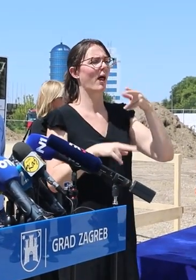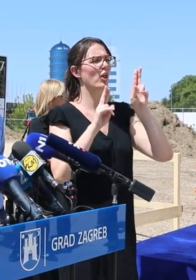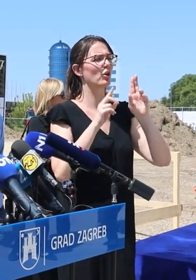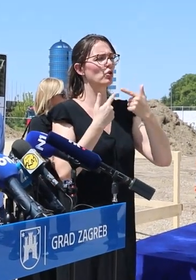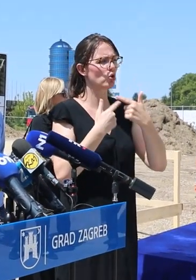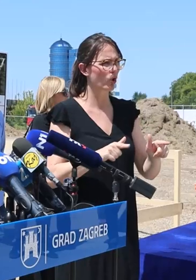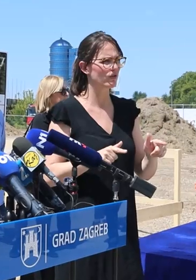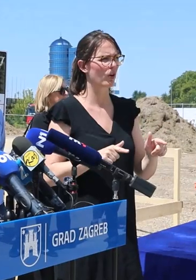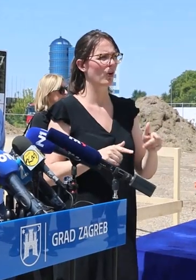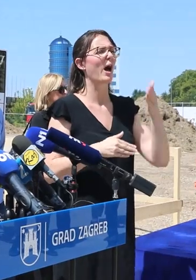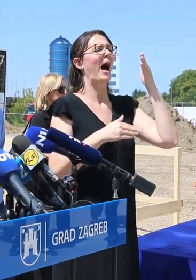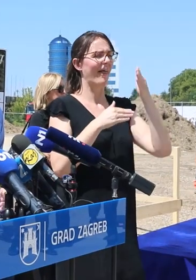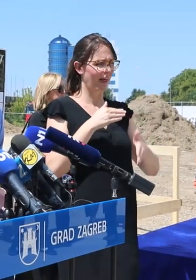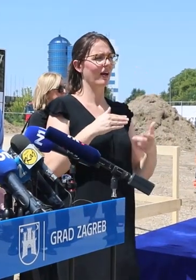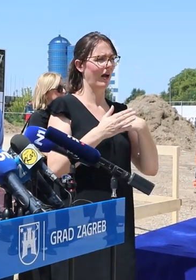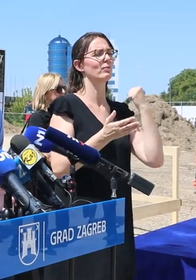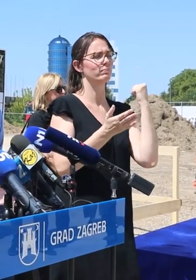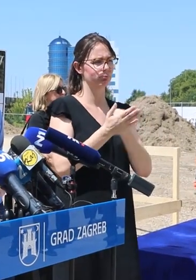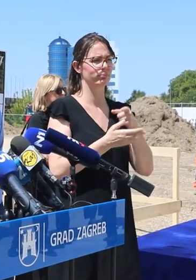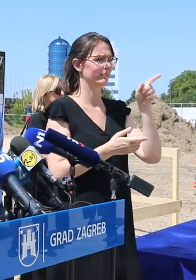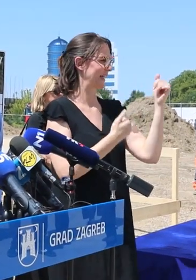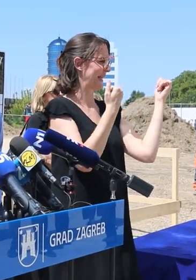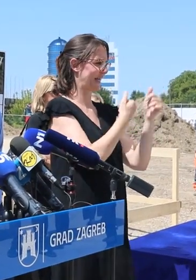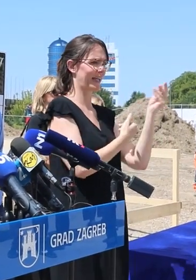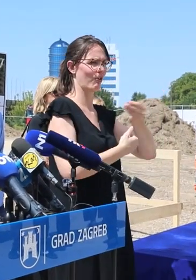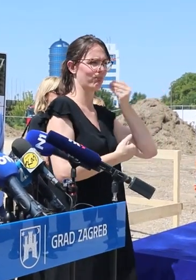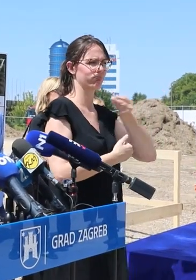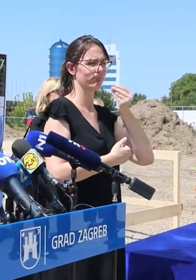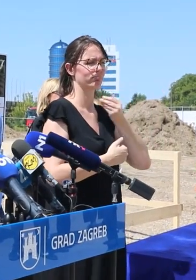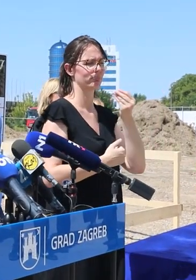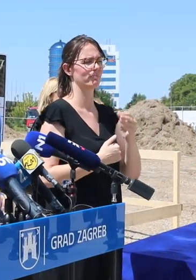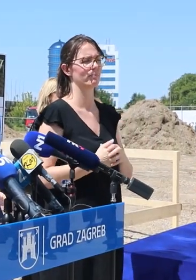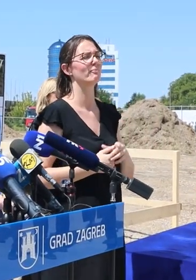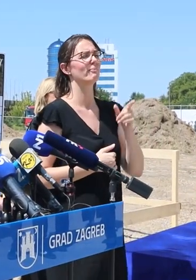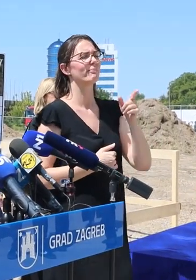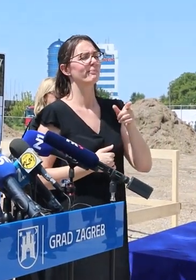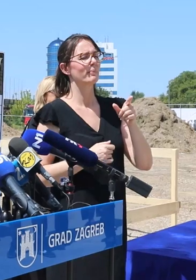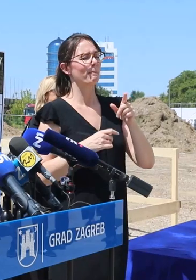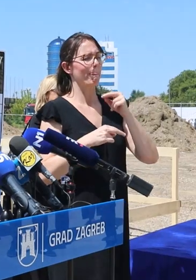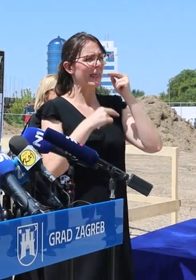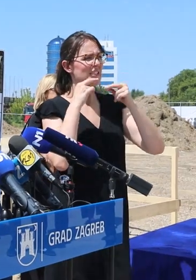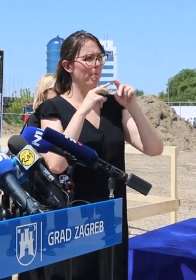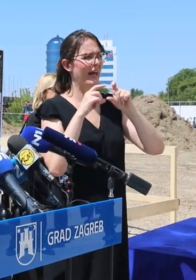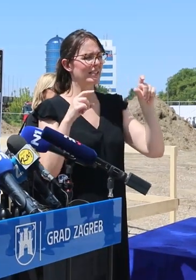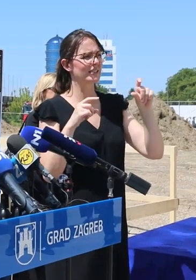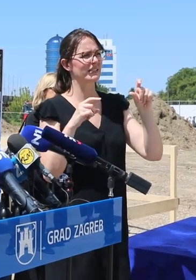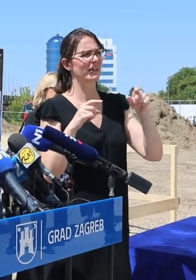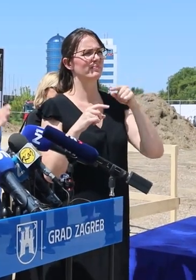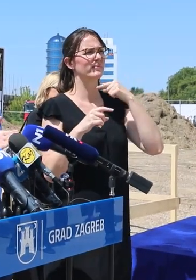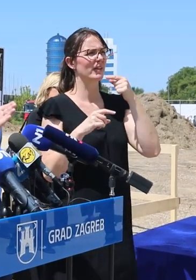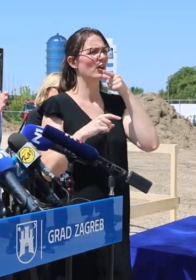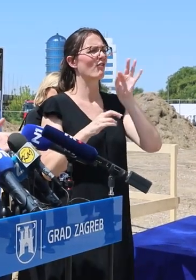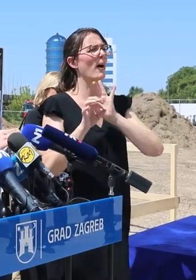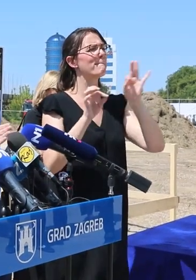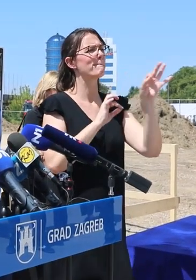da bi se na kraju tvrdilo da to nije točno. Nego je inspektorat rekao da primjemeni